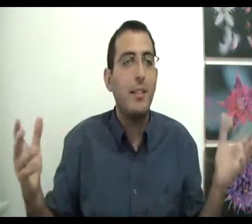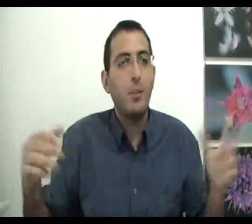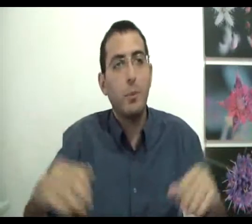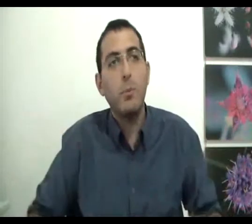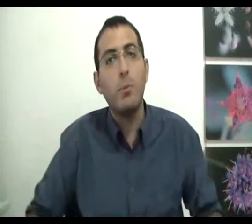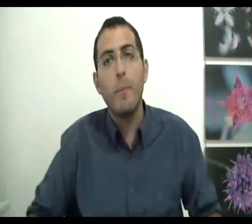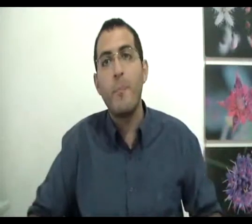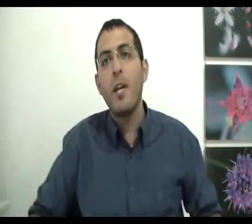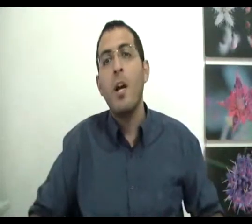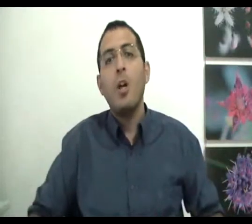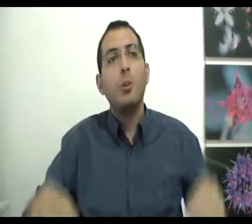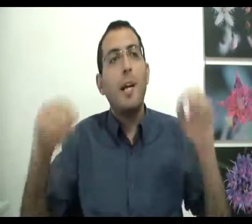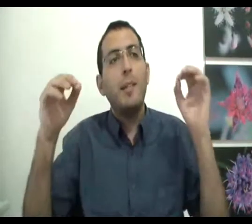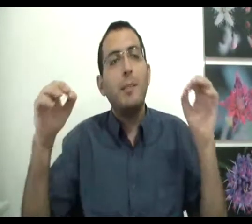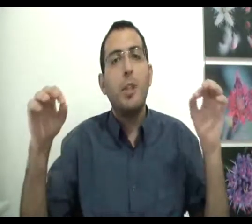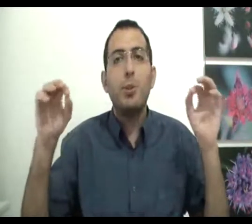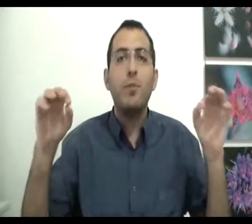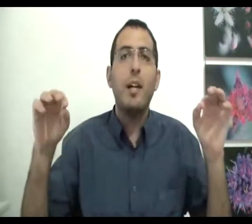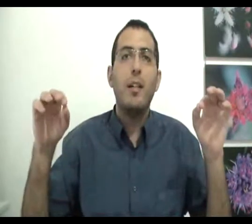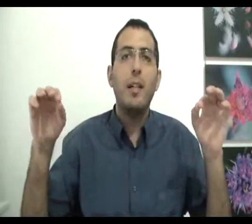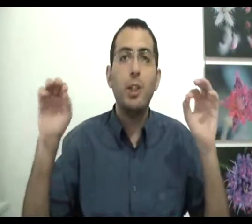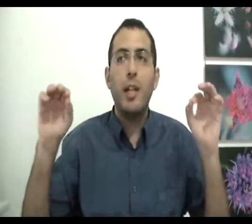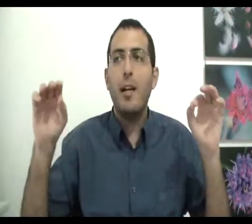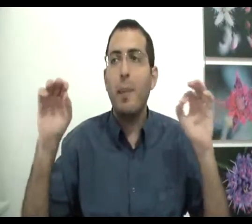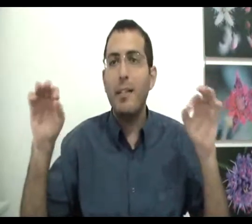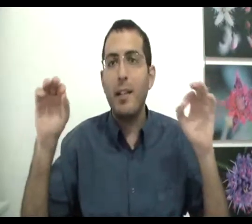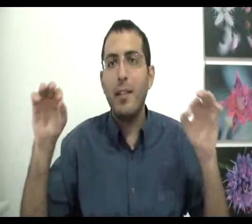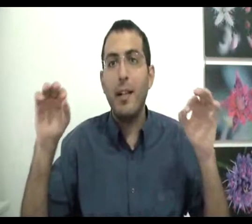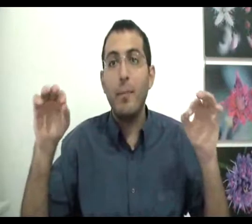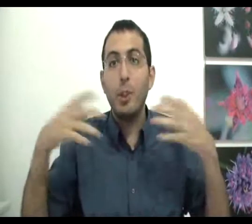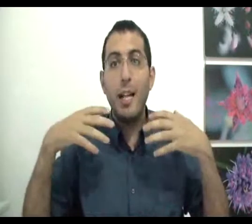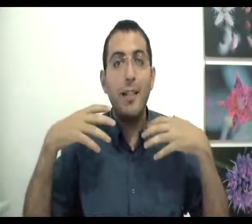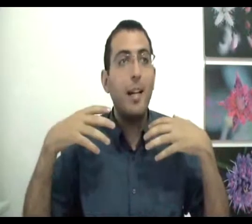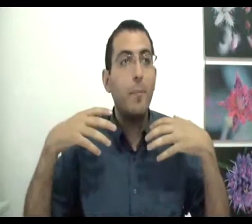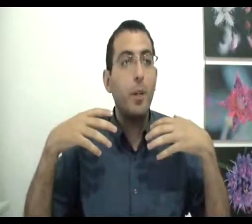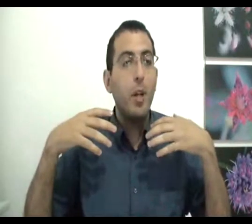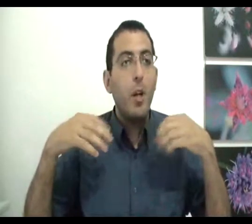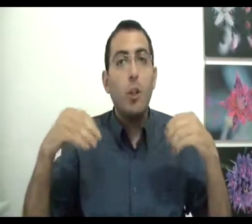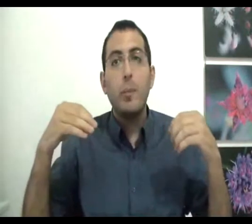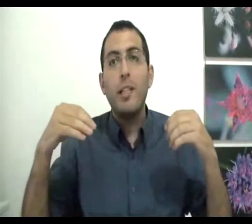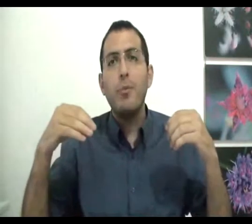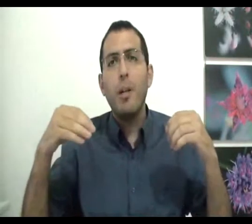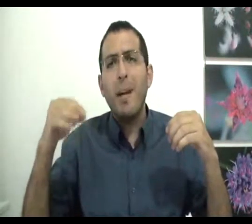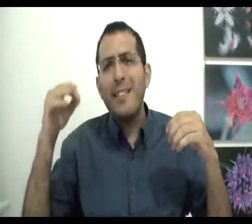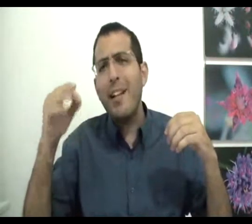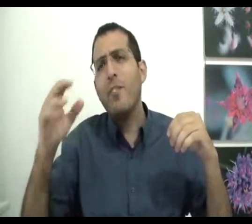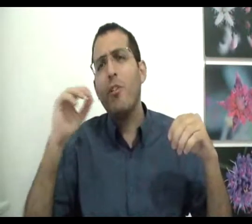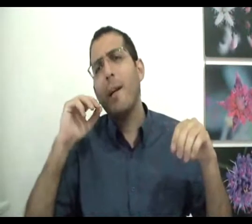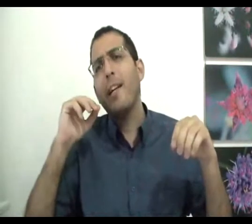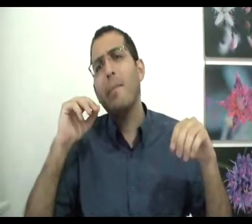איזשהו משמעות. זאת אומרת בעצם שהתשובה לשאלה מהי תכלית החיים של האדם, או שבלדם שואל מה התכלית של אשמה אני קם